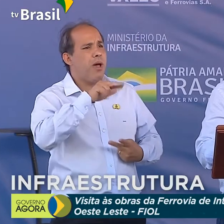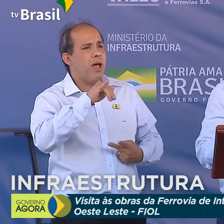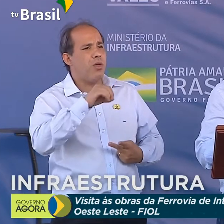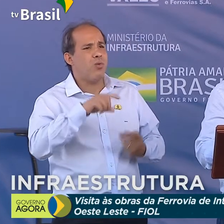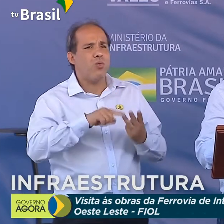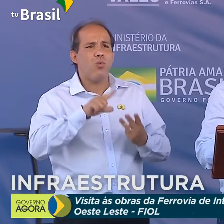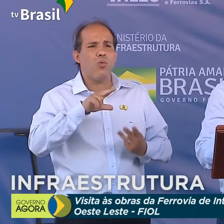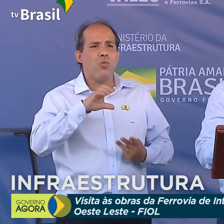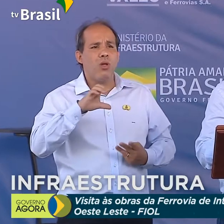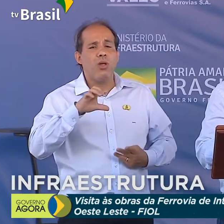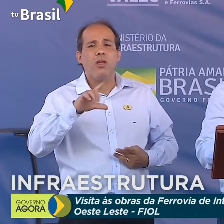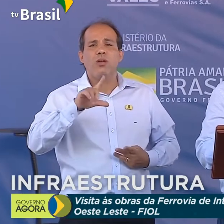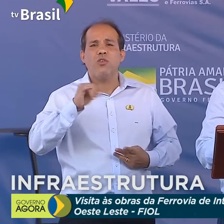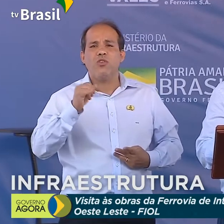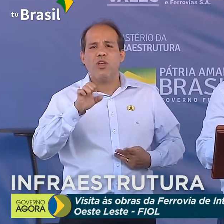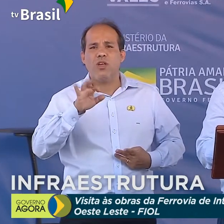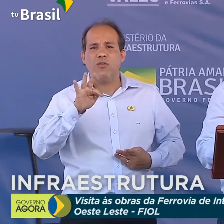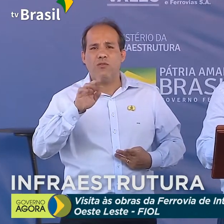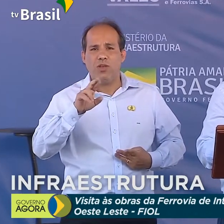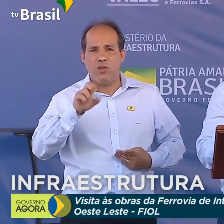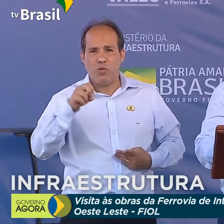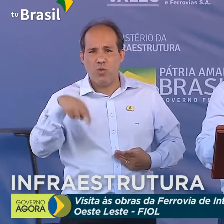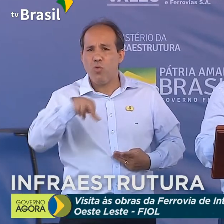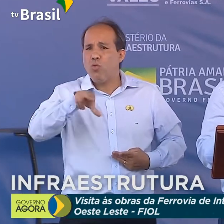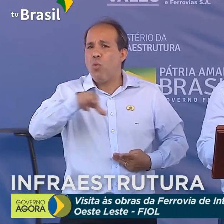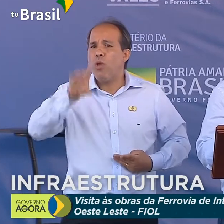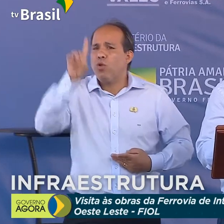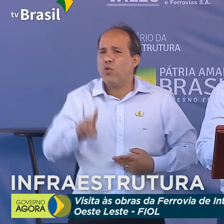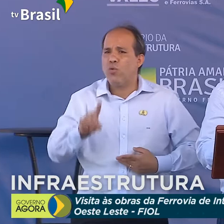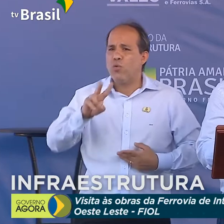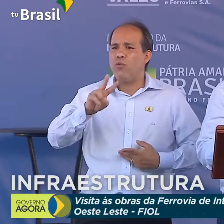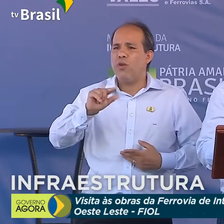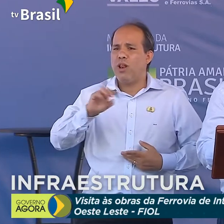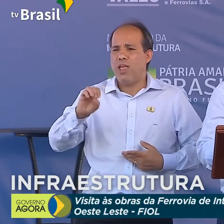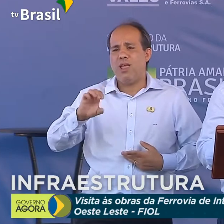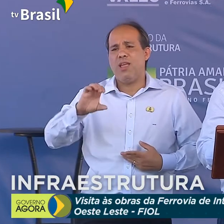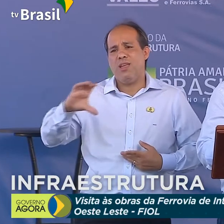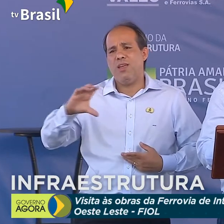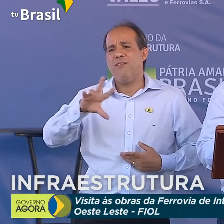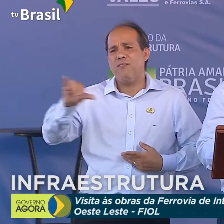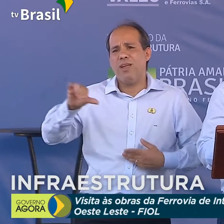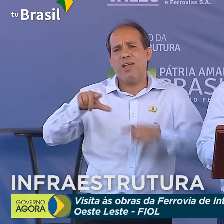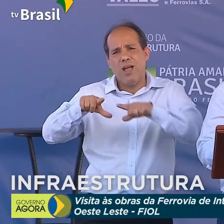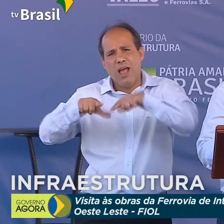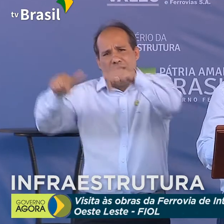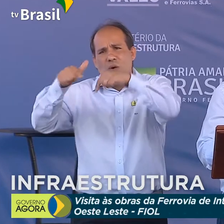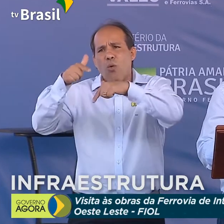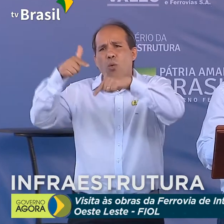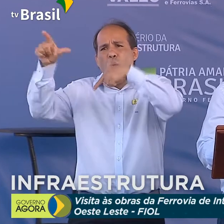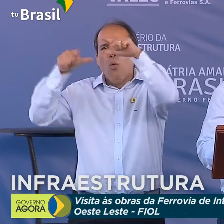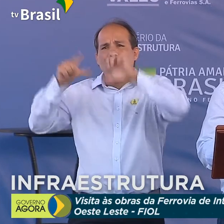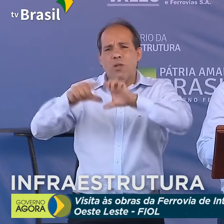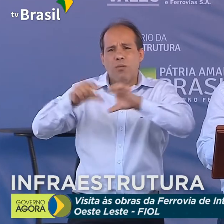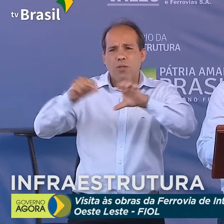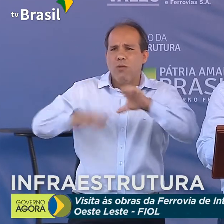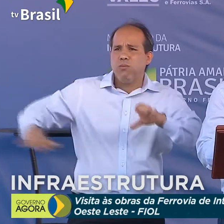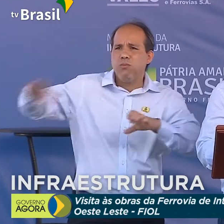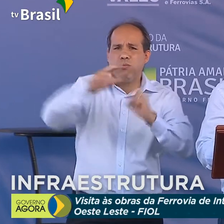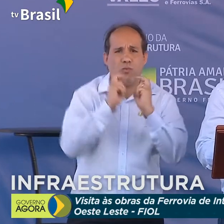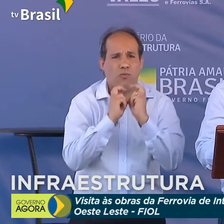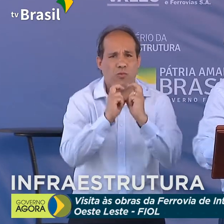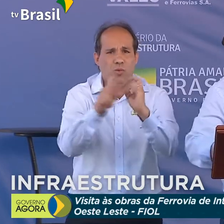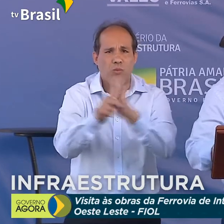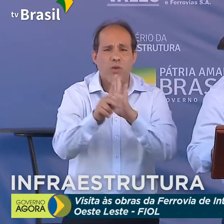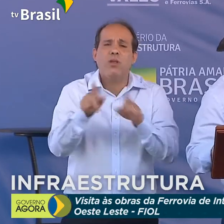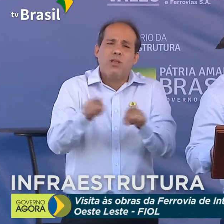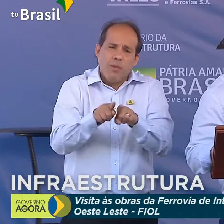o Jefferson não seríamos diretores da Valec e estaríamos atuando de forma efetiva nos grandes empreendimentos ferroviários do Brasil, inclusive